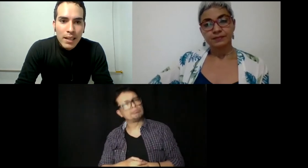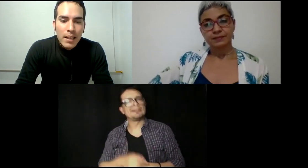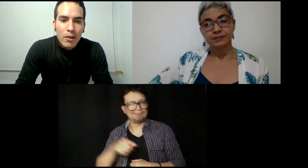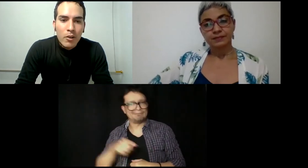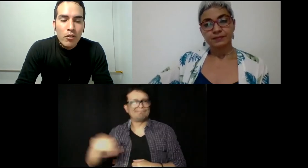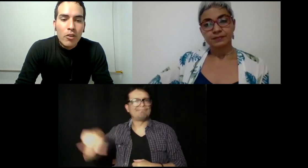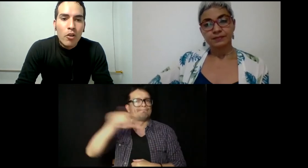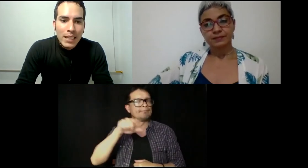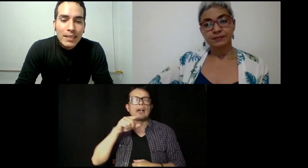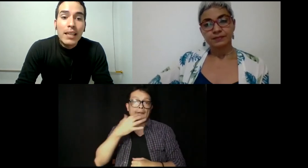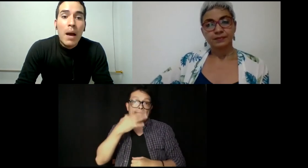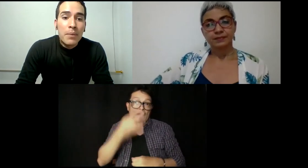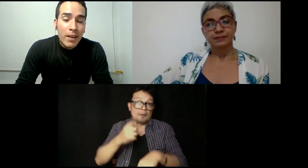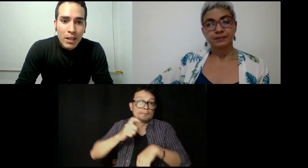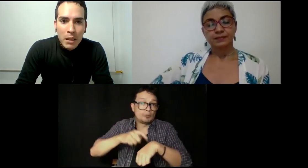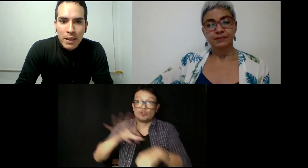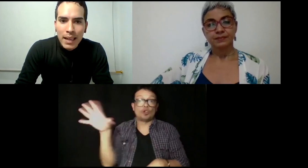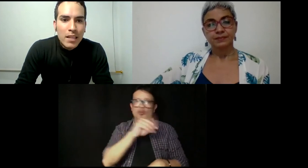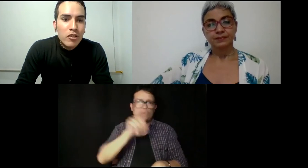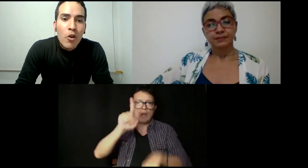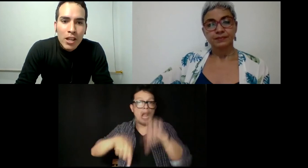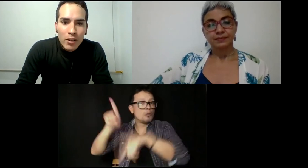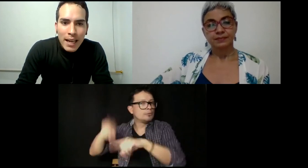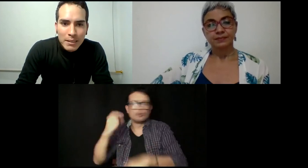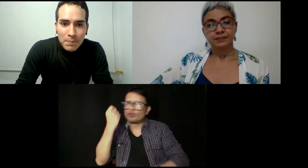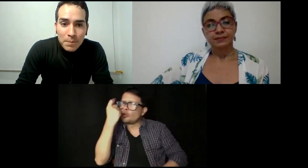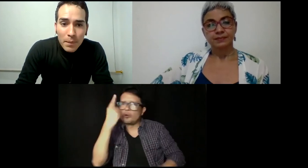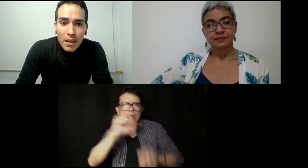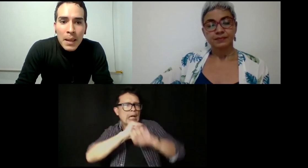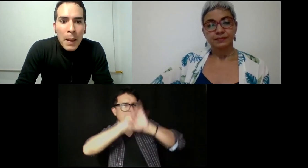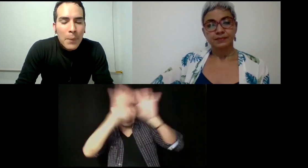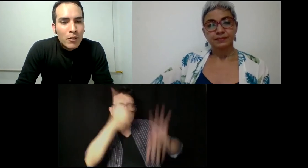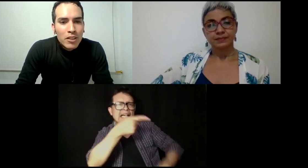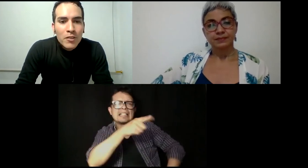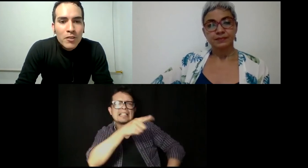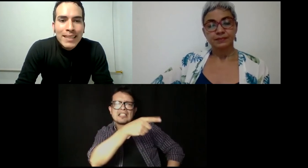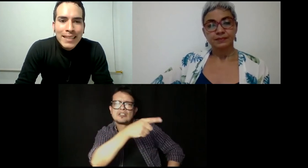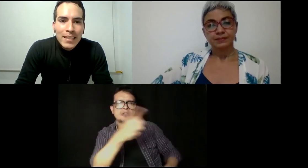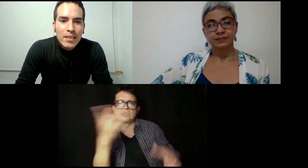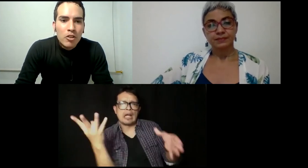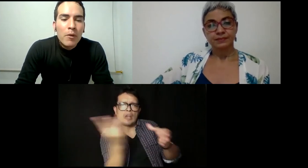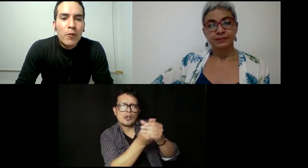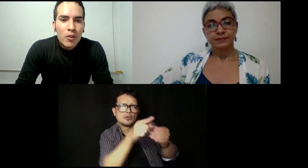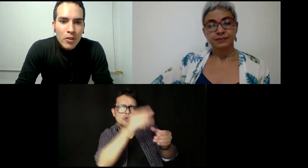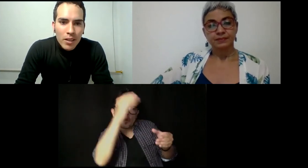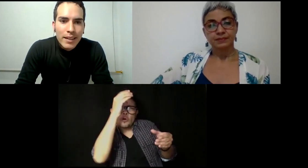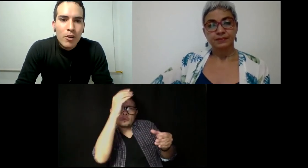con oyentes a través de un intérprete y eso es lo único que hacen, pero entonces no entienden el sentido profundo de lo que